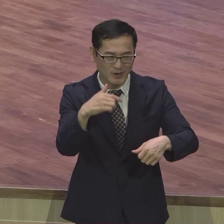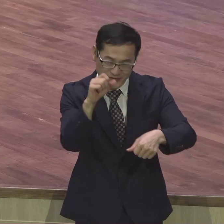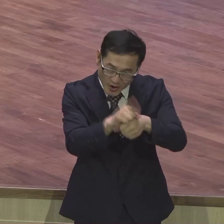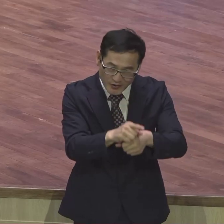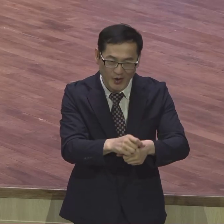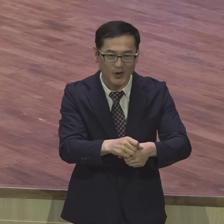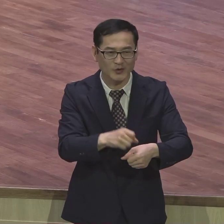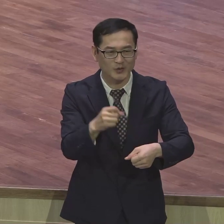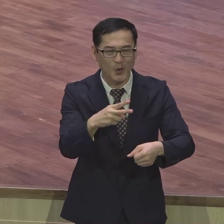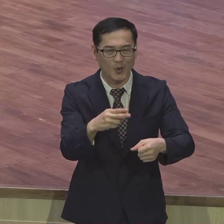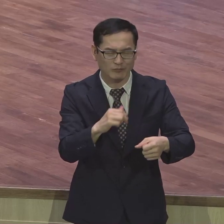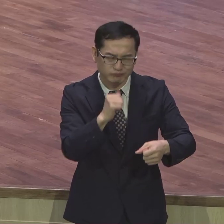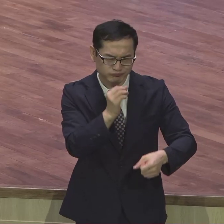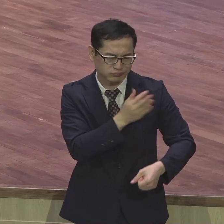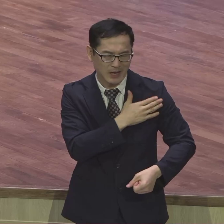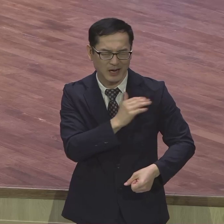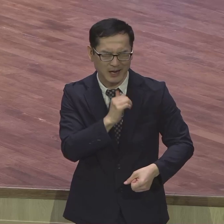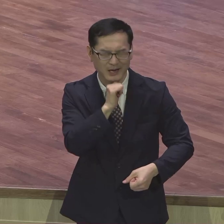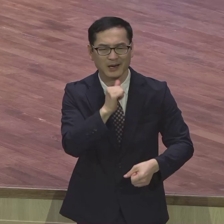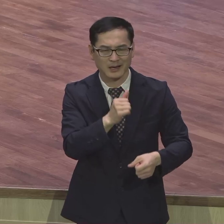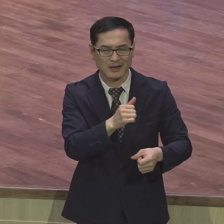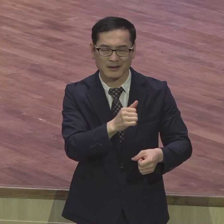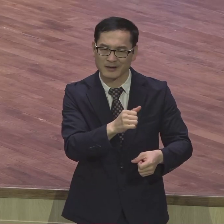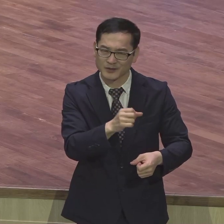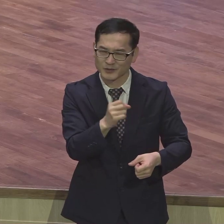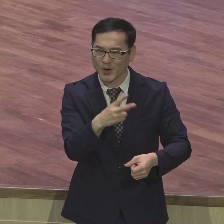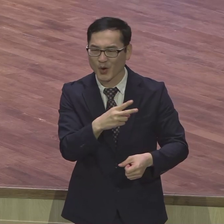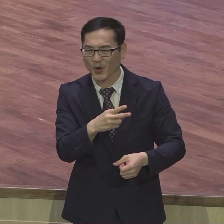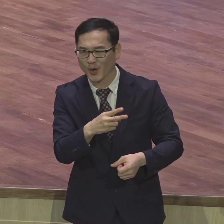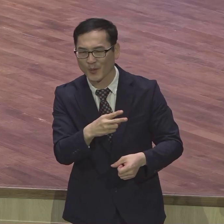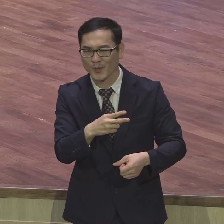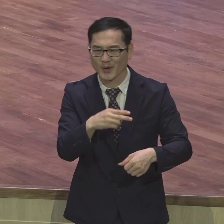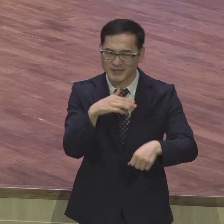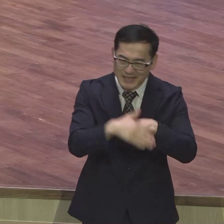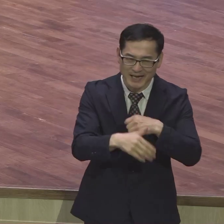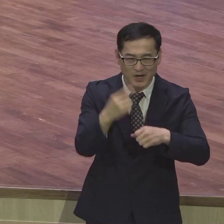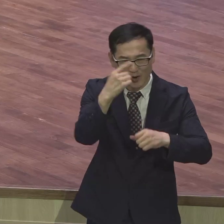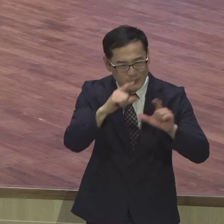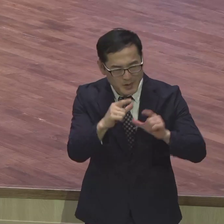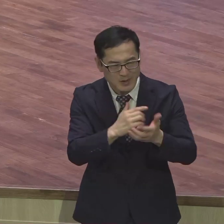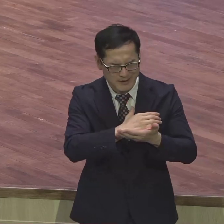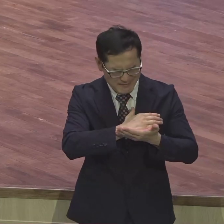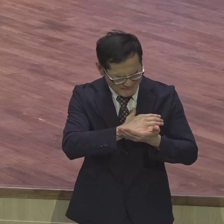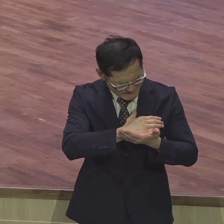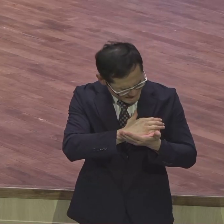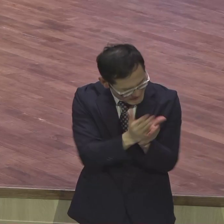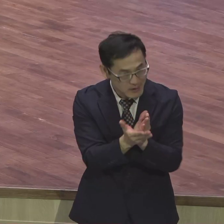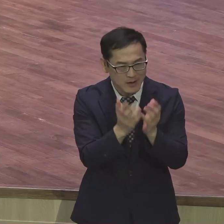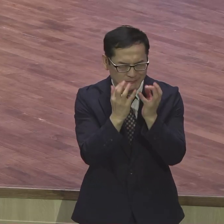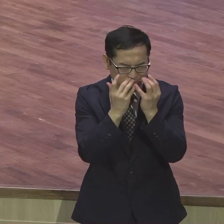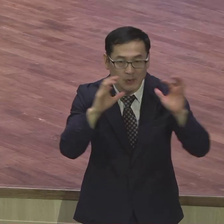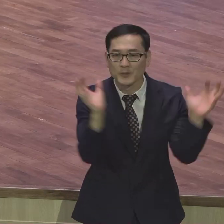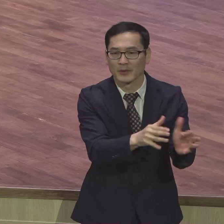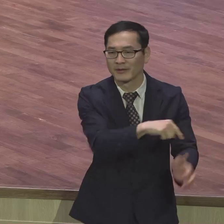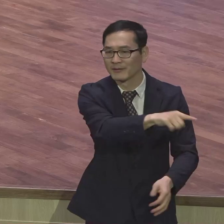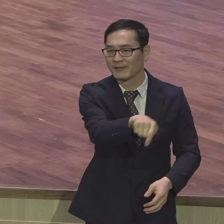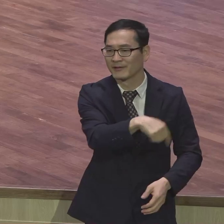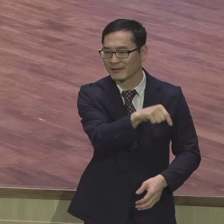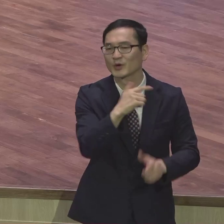다릅니다 표현이 다 다릅니다 각양각색의 사람이 모인 단체는 유일한 교회밖에 없어요 그렇기